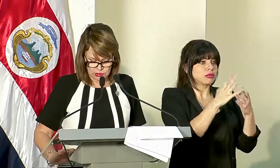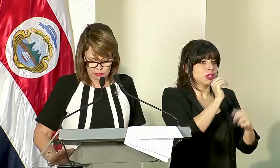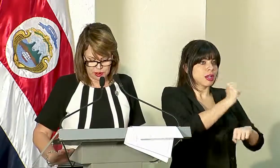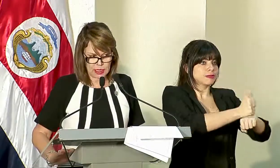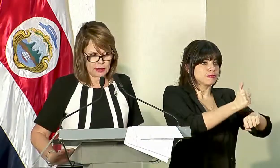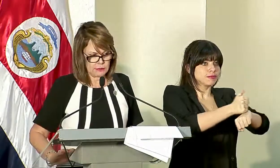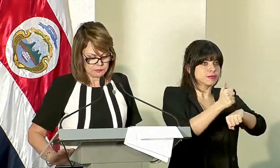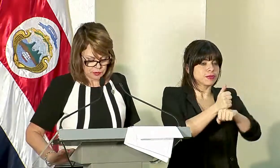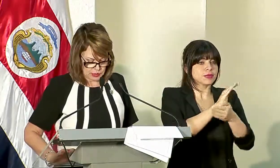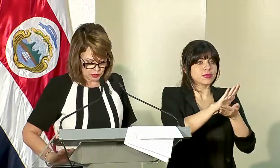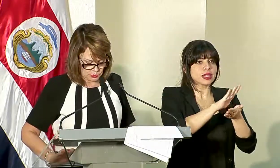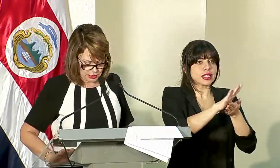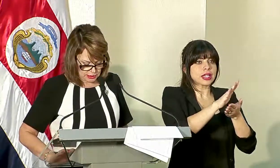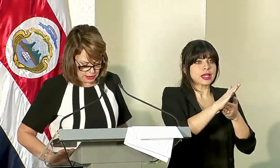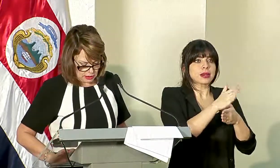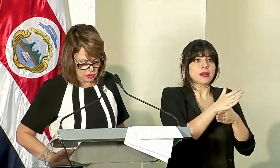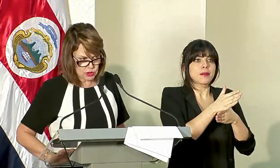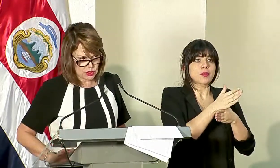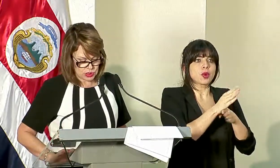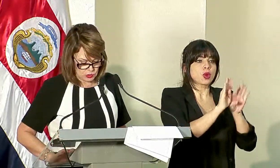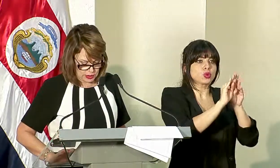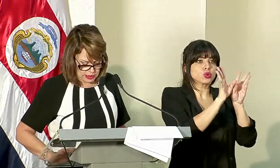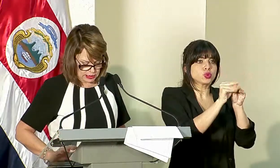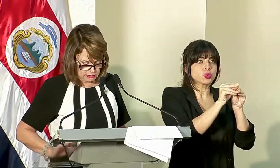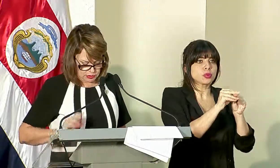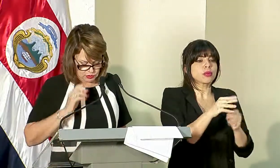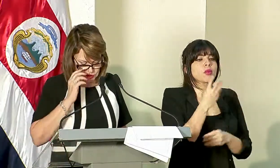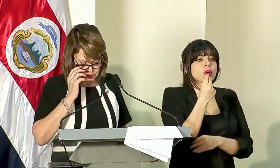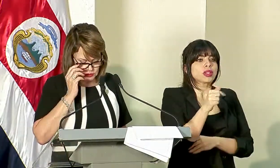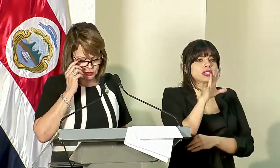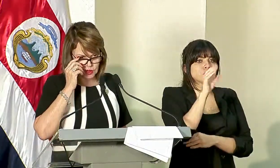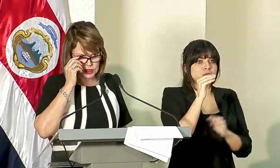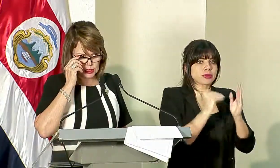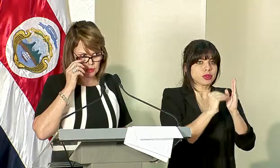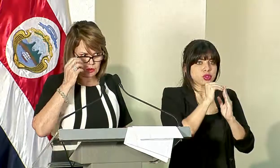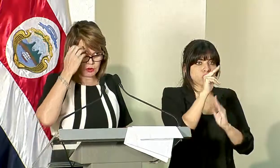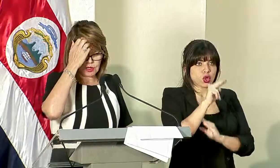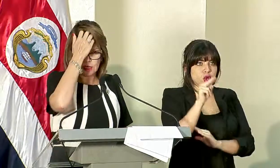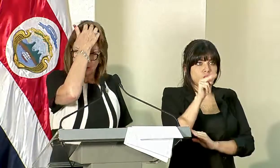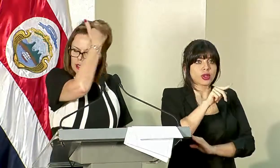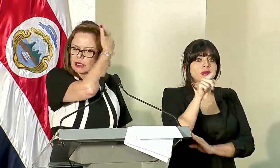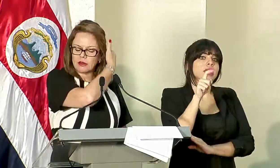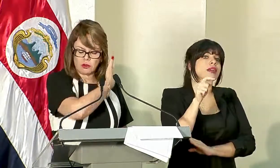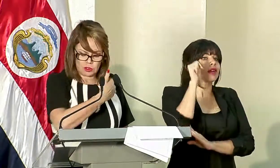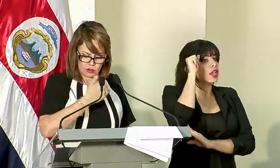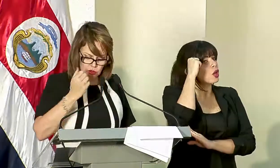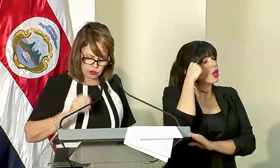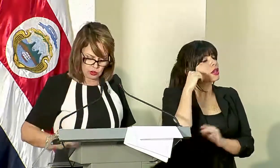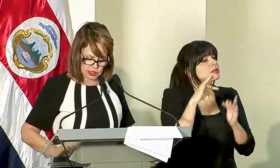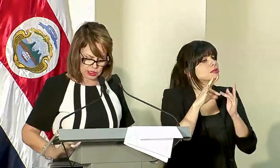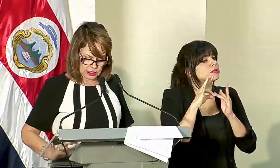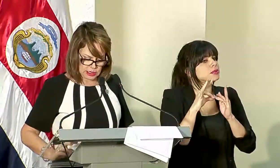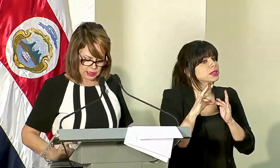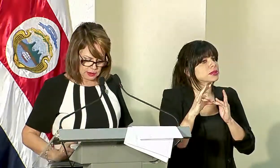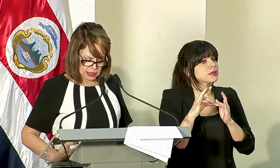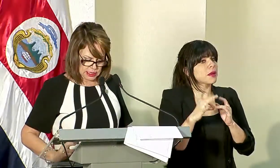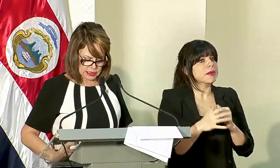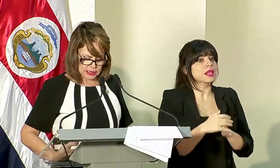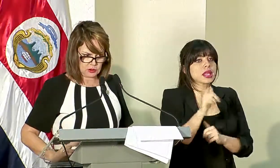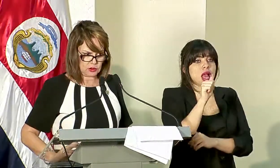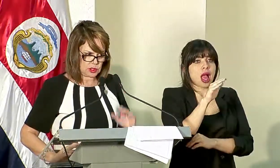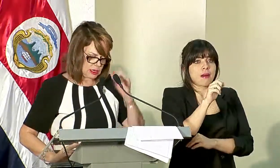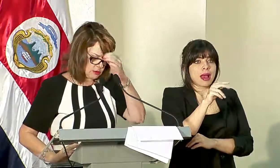filtros temporales que suman los 50 millones de colones. Hay que recordar que sobre todo en